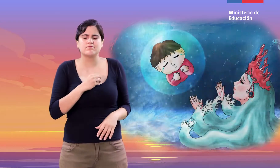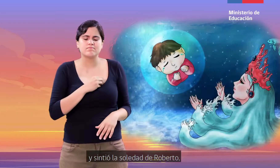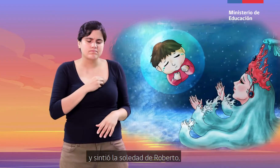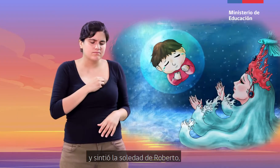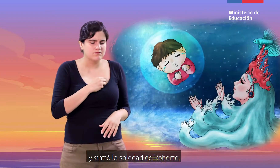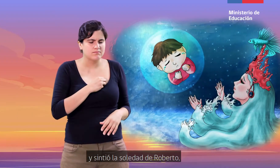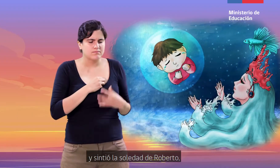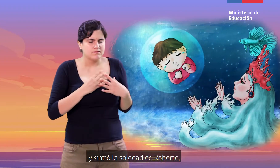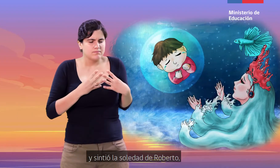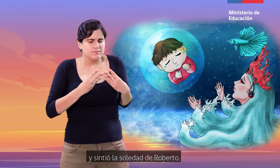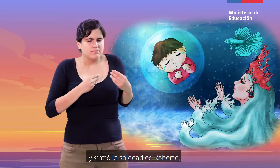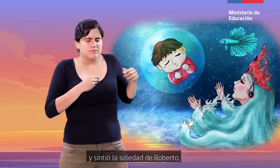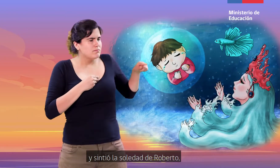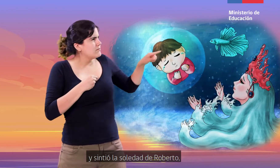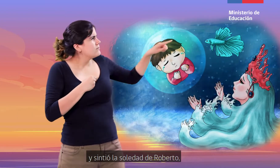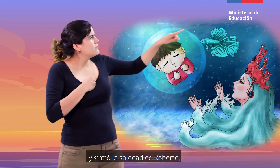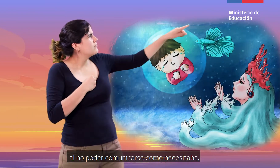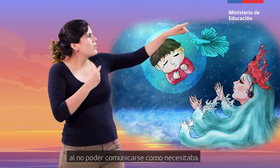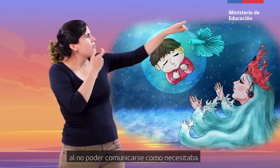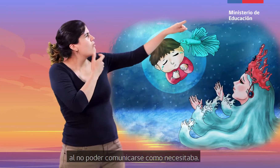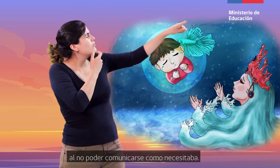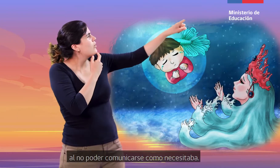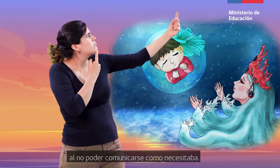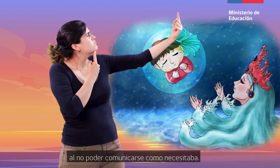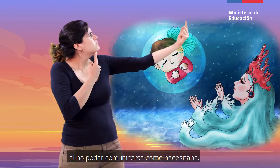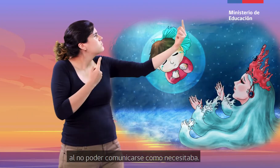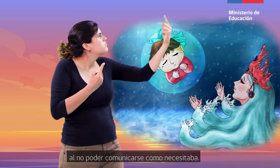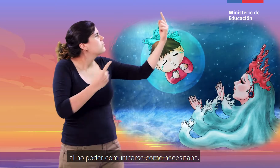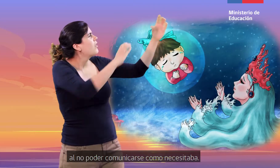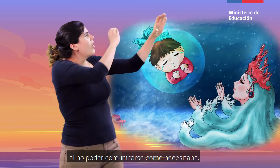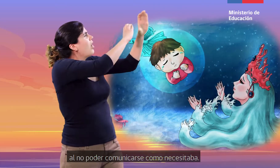Y sintió la soledad de Roberto al no poder comunicarse como necesitaba.